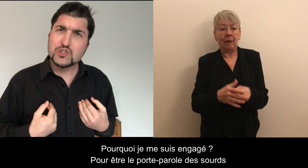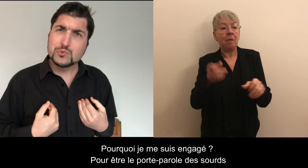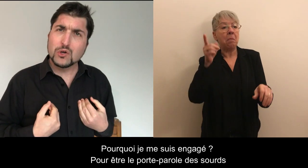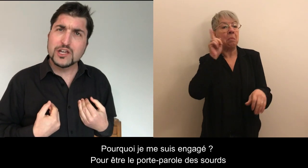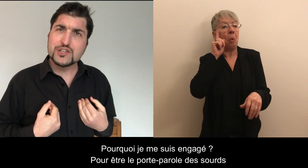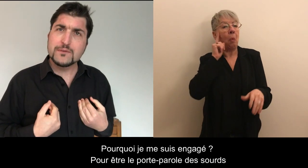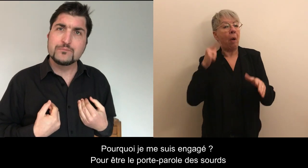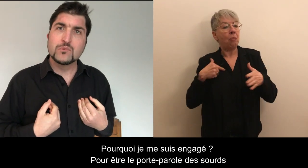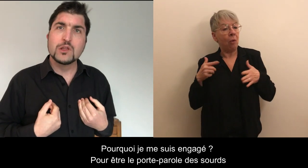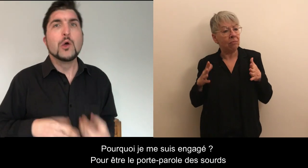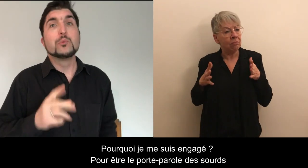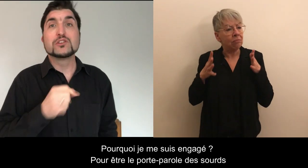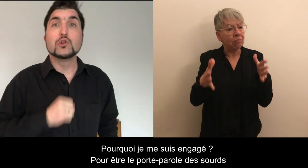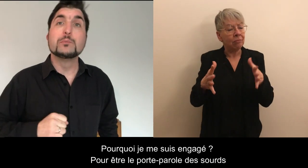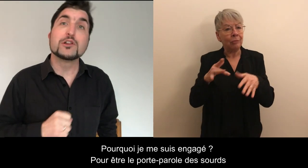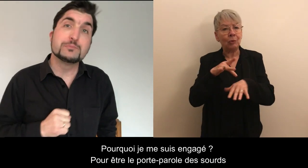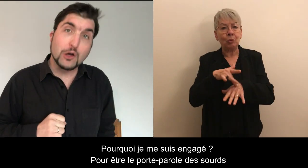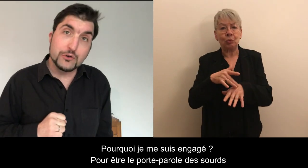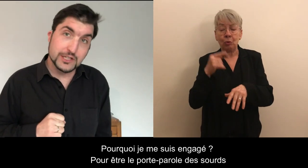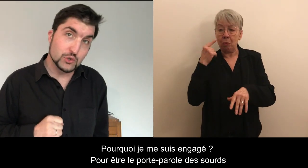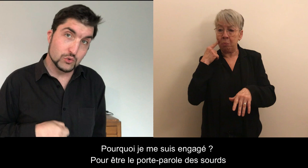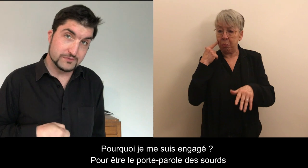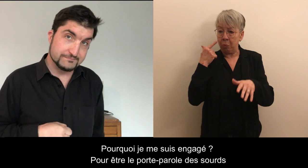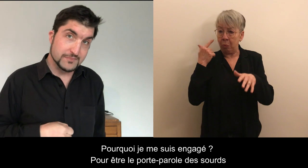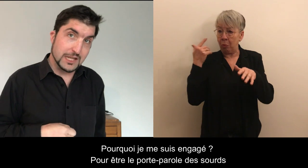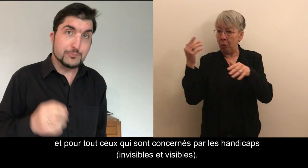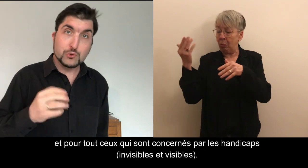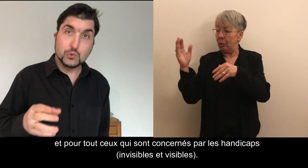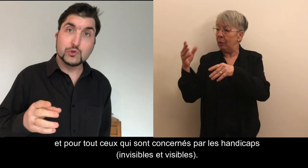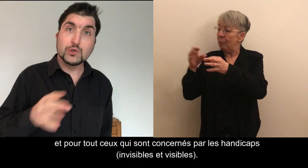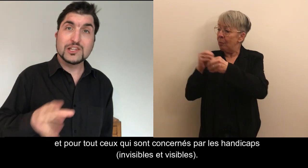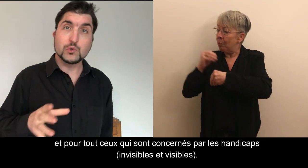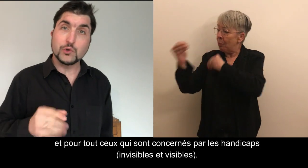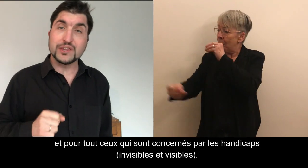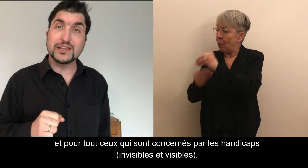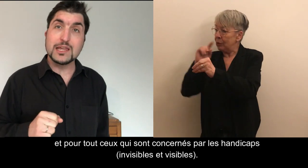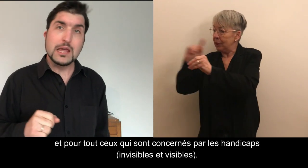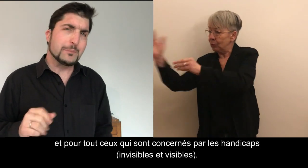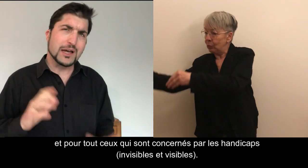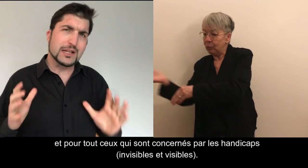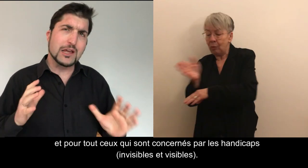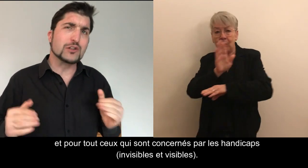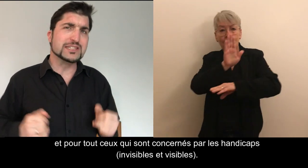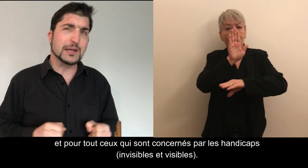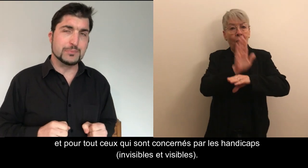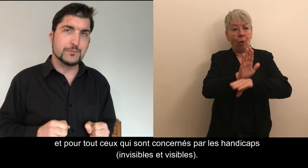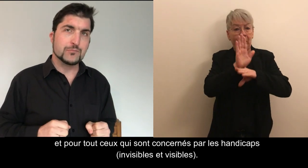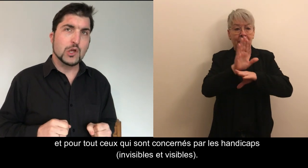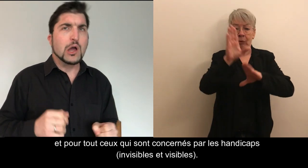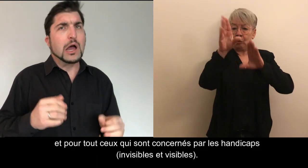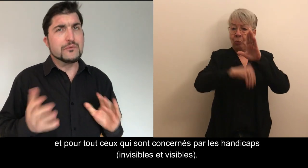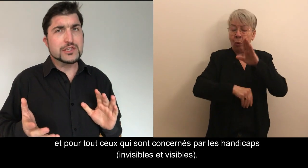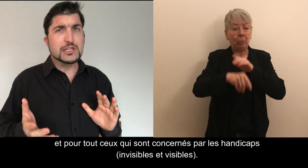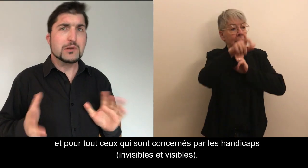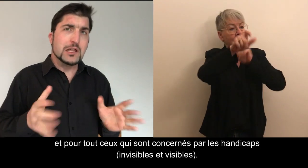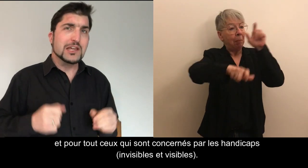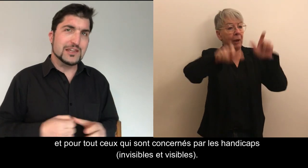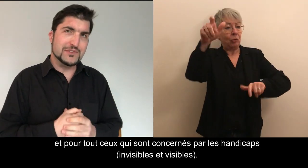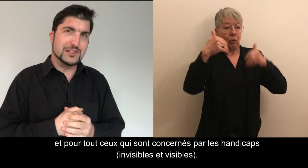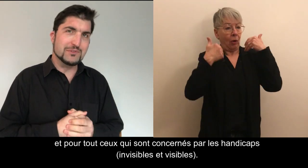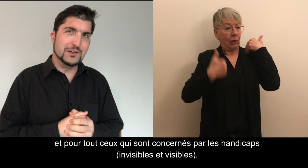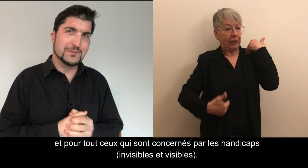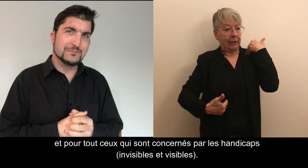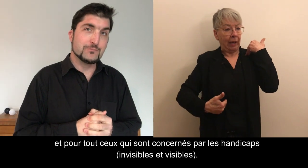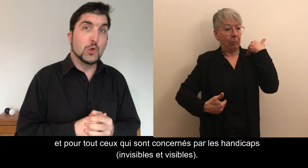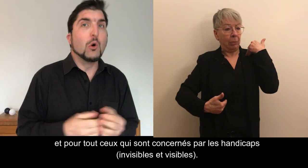Pourquoi je me suis engagé ? Pour être le porte-parole des sourds et pour tous ceux qui sont concernés par les handicaps, invisibles